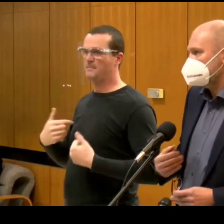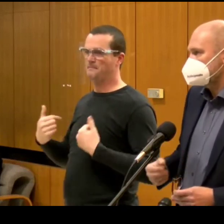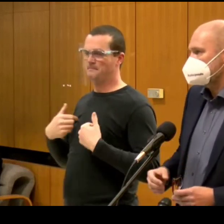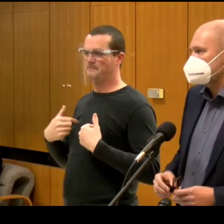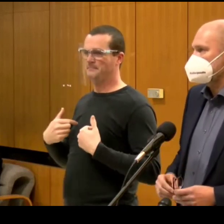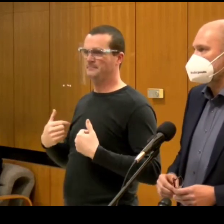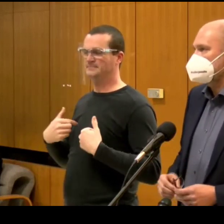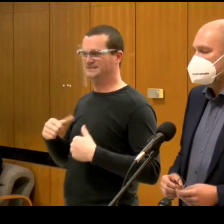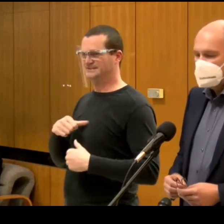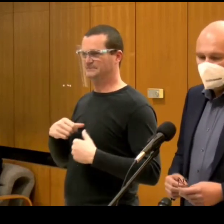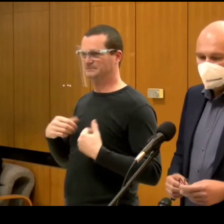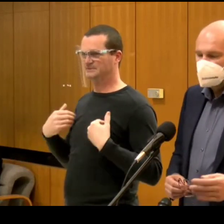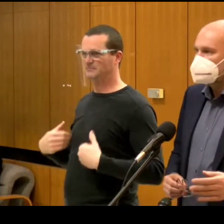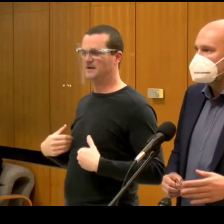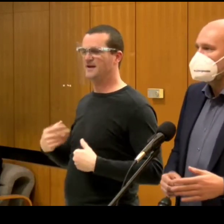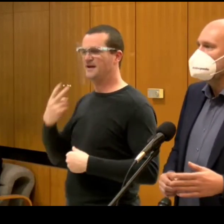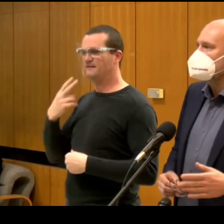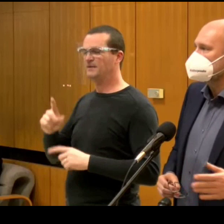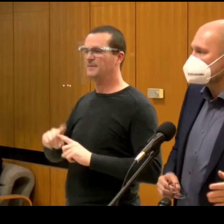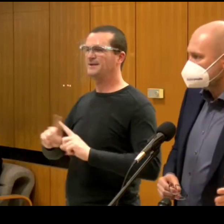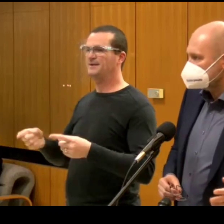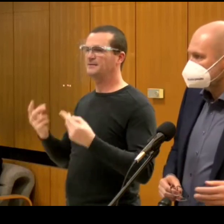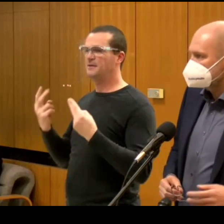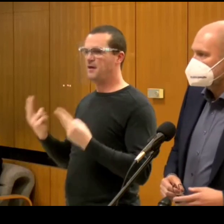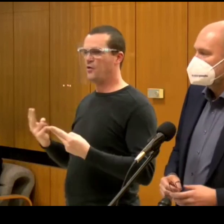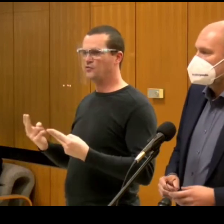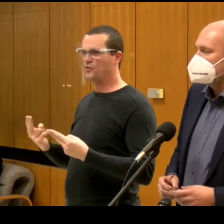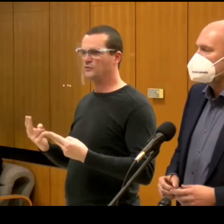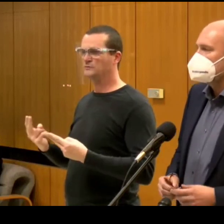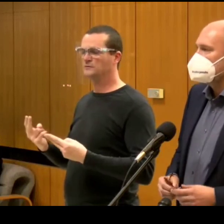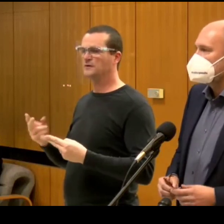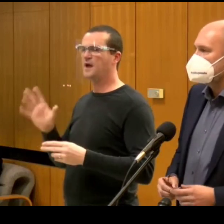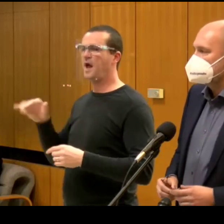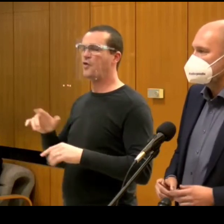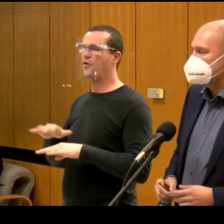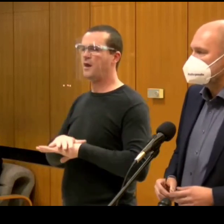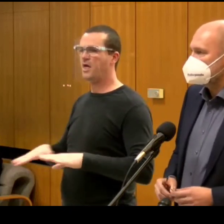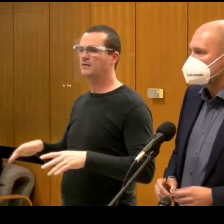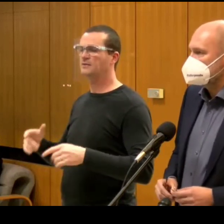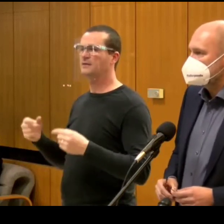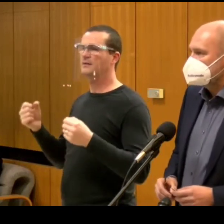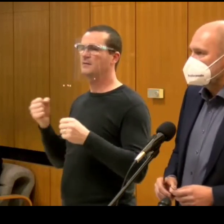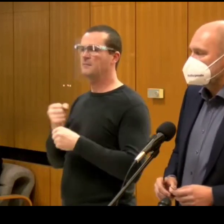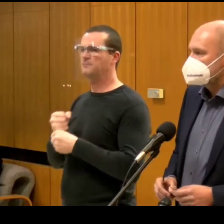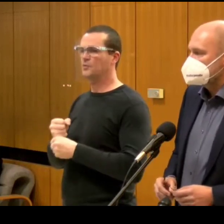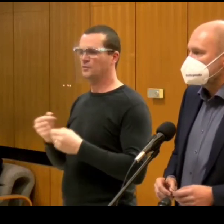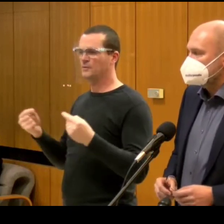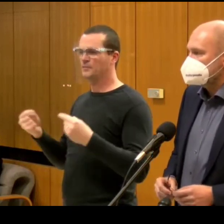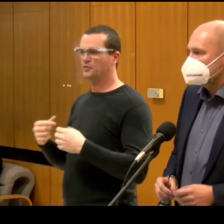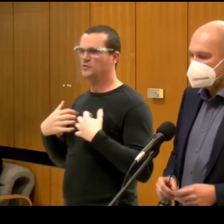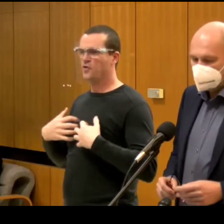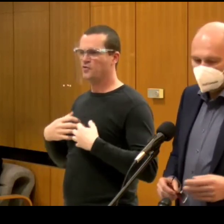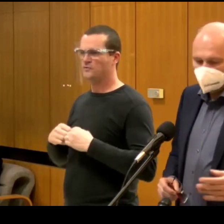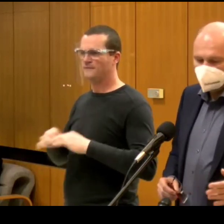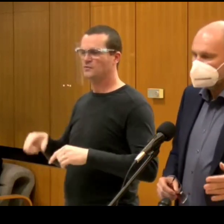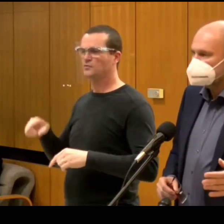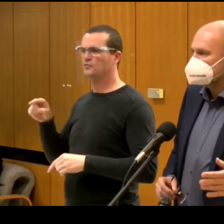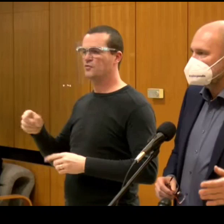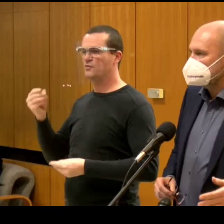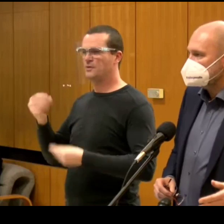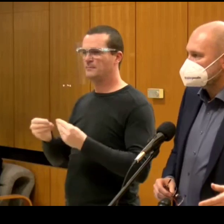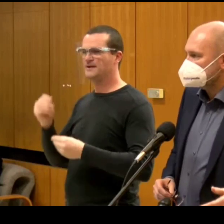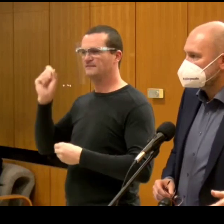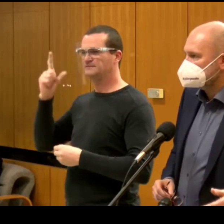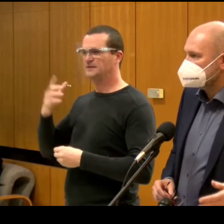hovorím teraz iba za seba, vidíme aj iné hodnoty, ako je len boj proti covidu. A to je napríklad